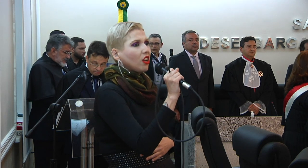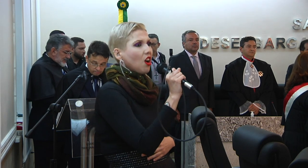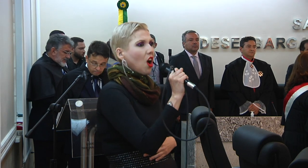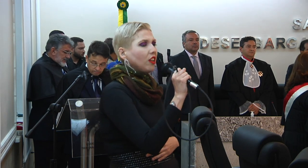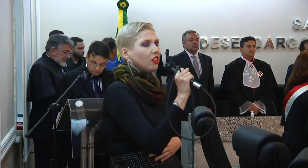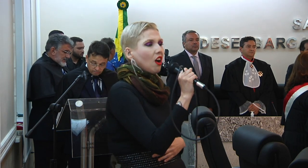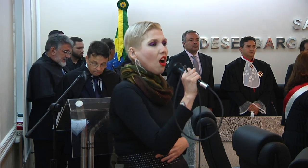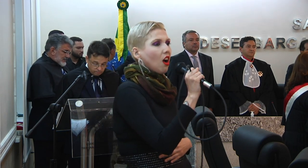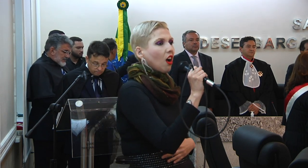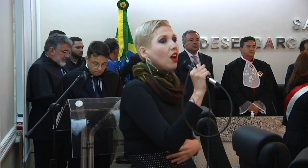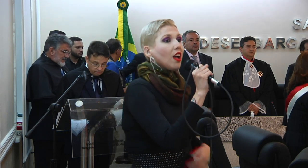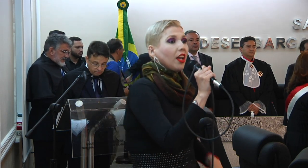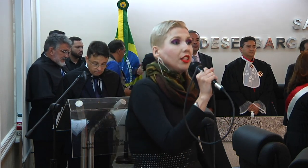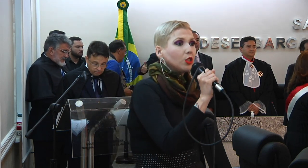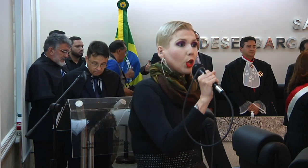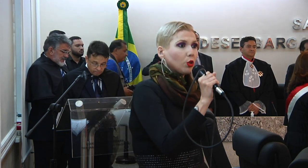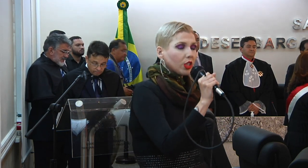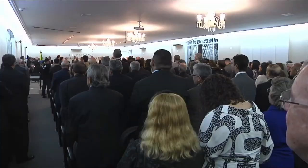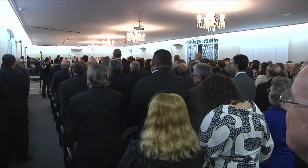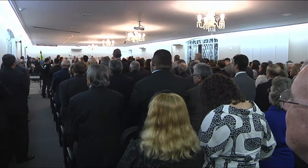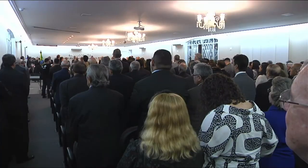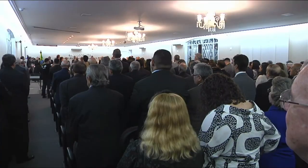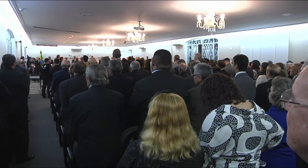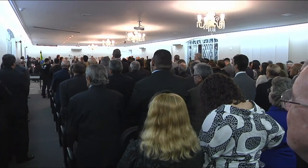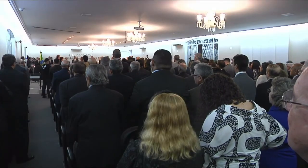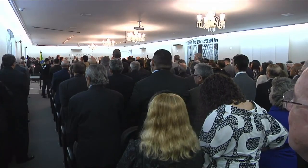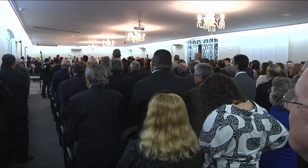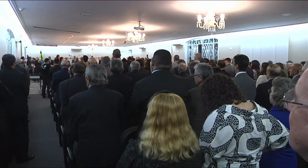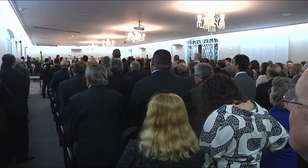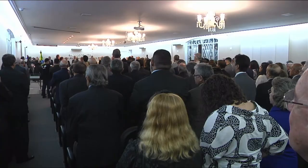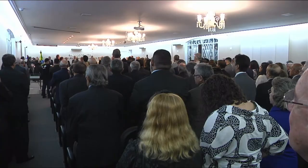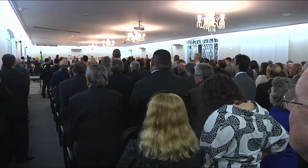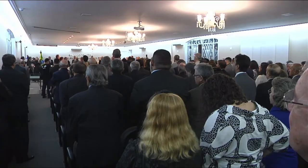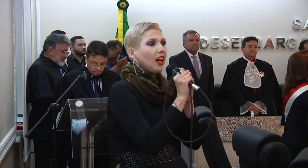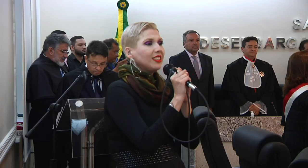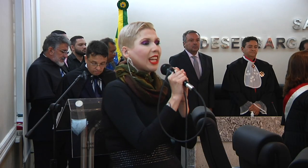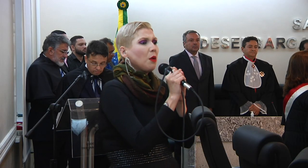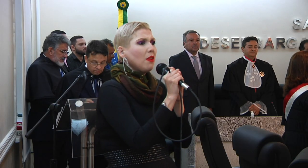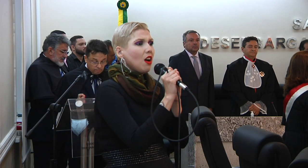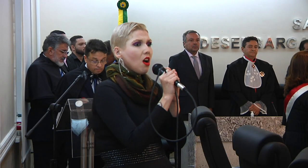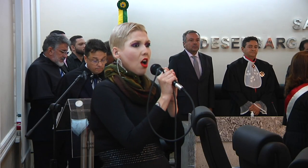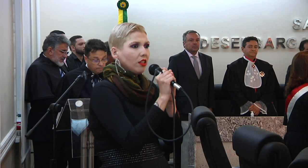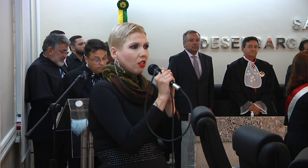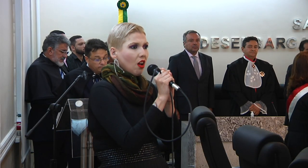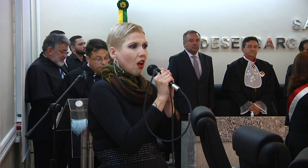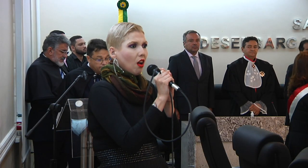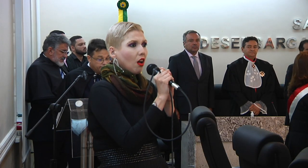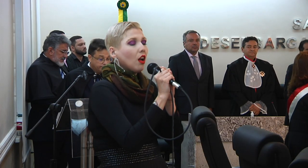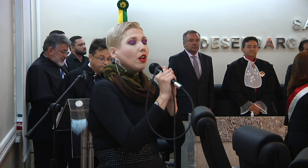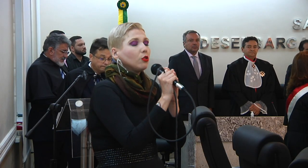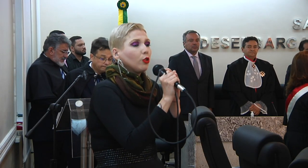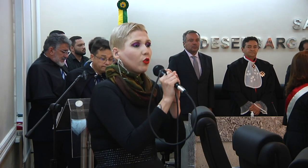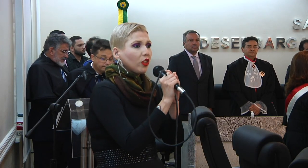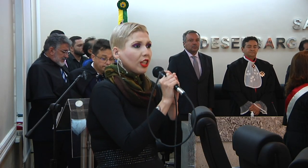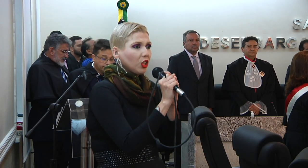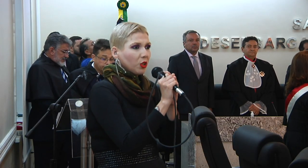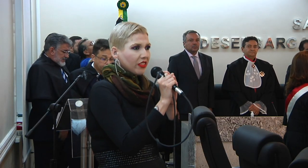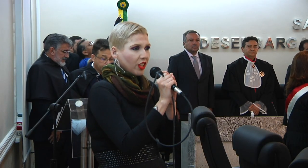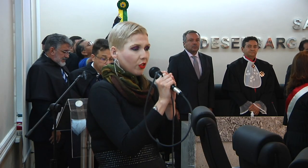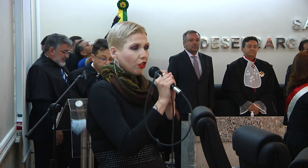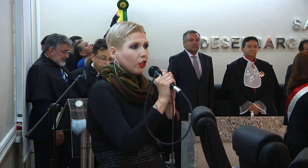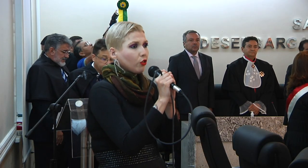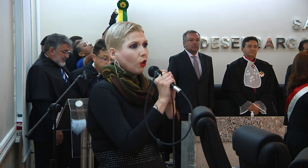adorada entre outros mil, és tu, Brasil, oh pátria amada dos